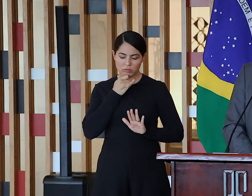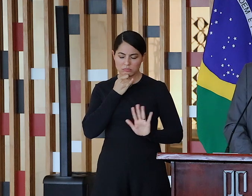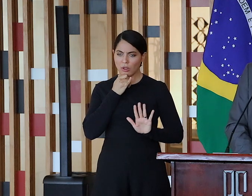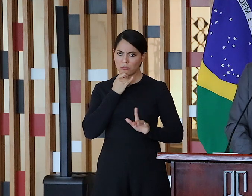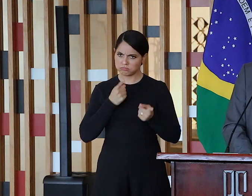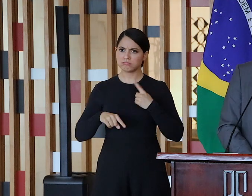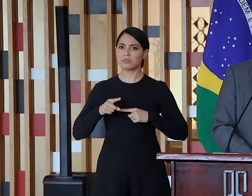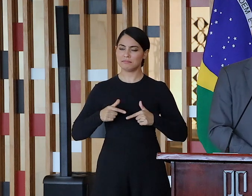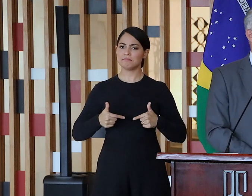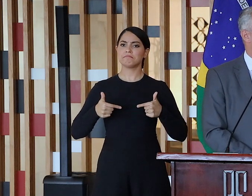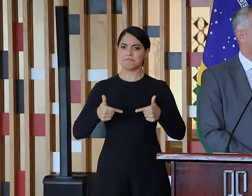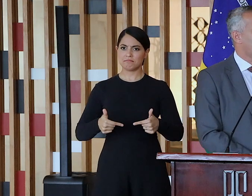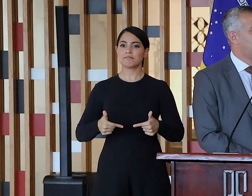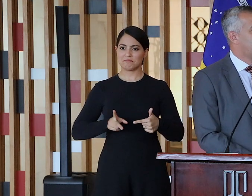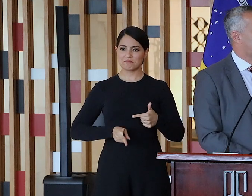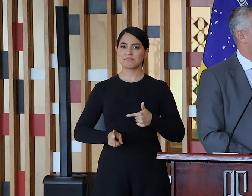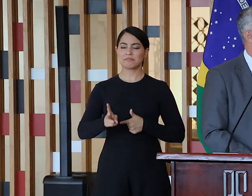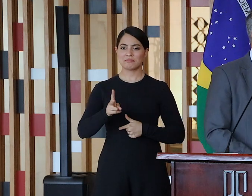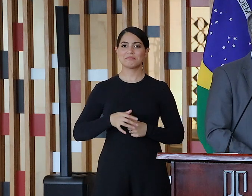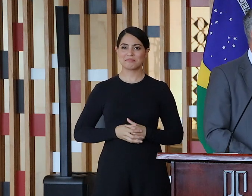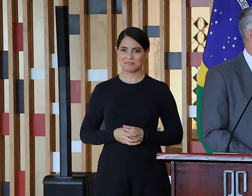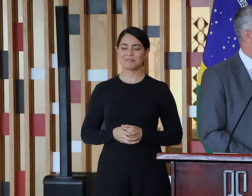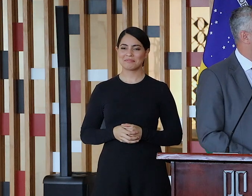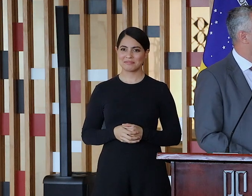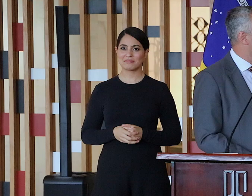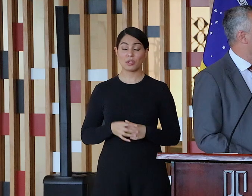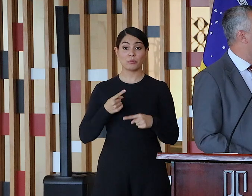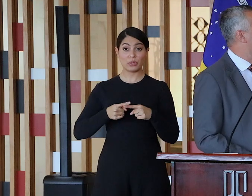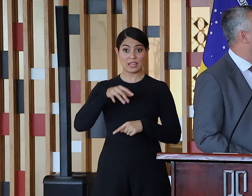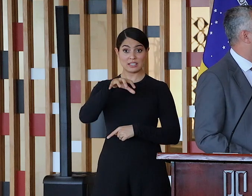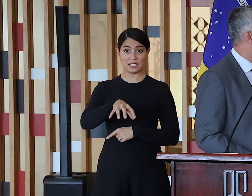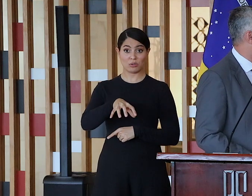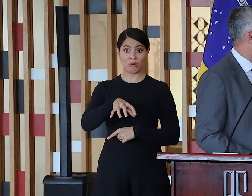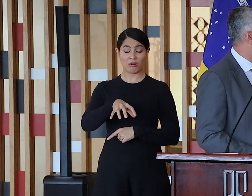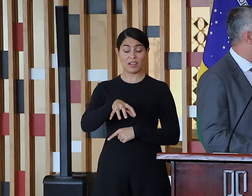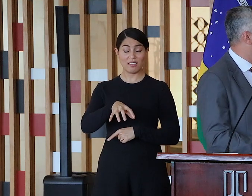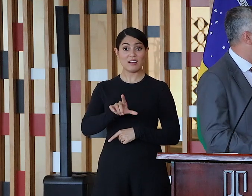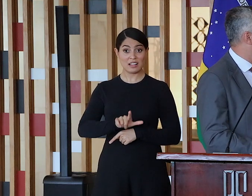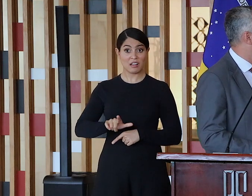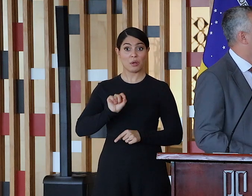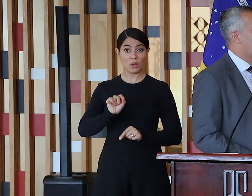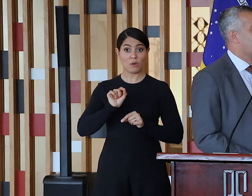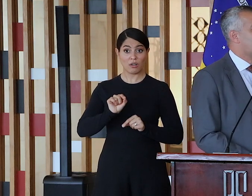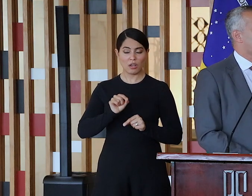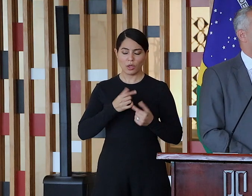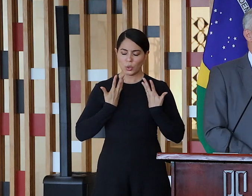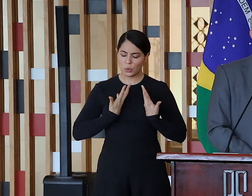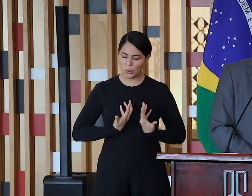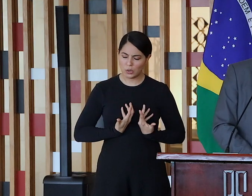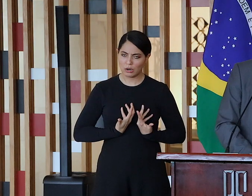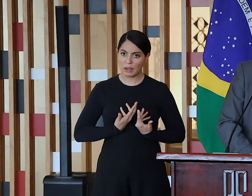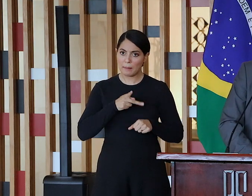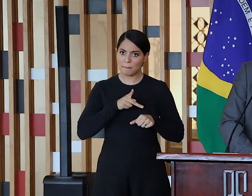possível. Porque esse setor, ministro Bento, literalmente, enquanto descansa, carrega pedra. Essa é a nossa